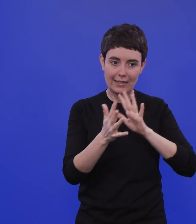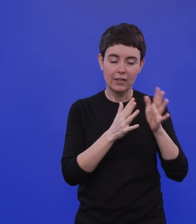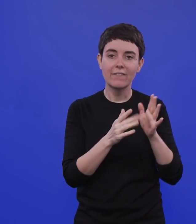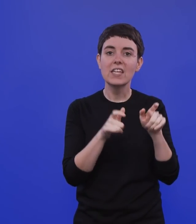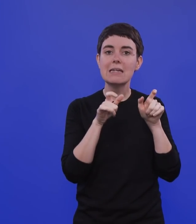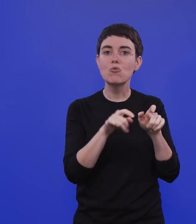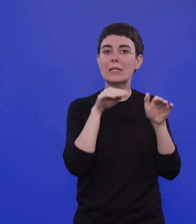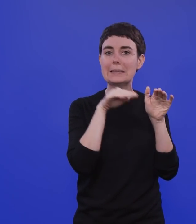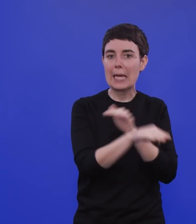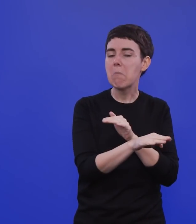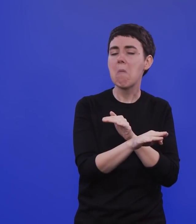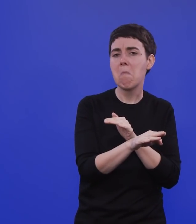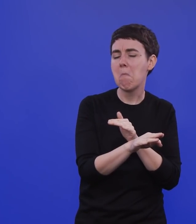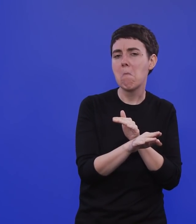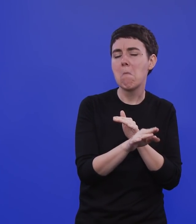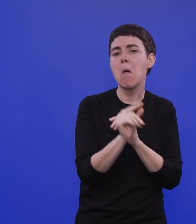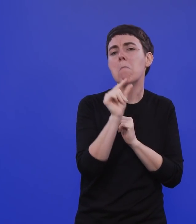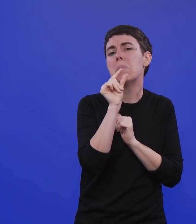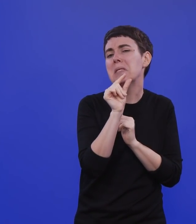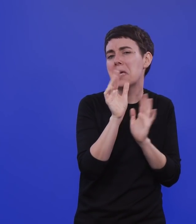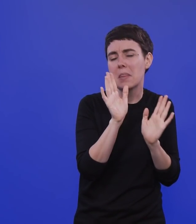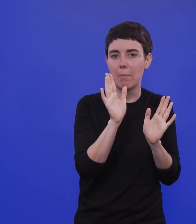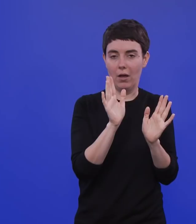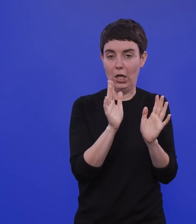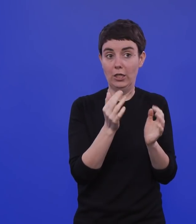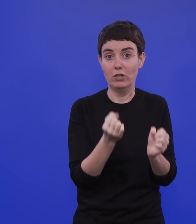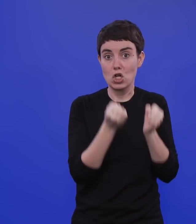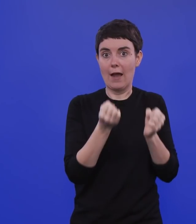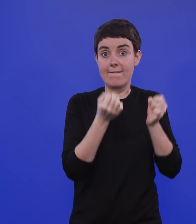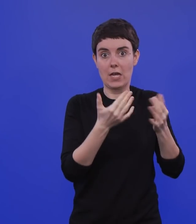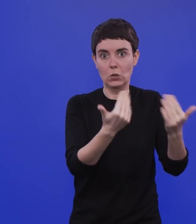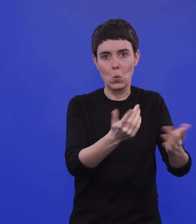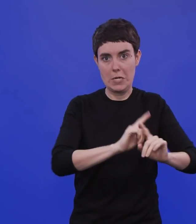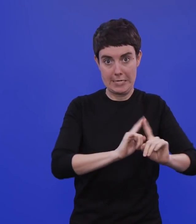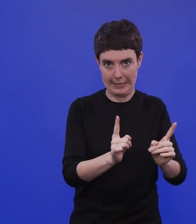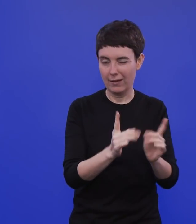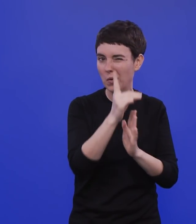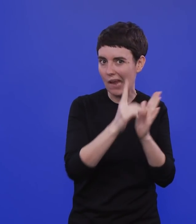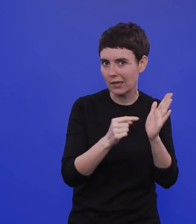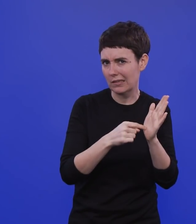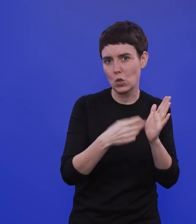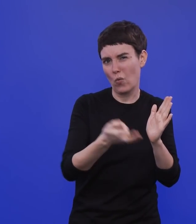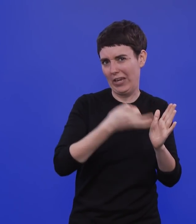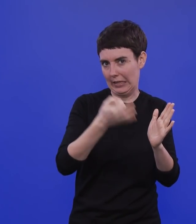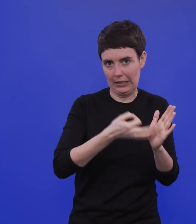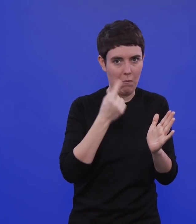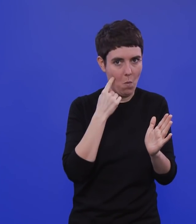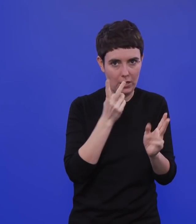-Escape, vielleicht ein bisschen, aber das ist im Moment nicht so gut zu erhärten. Es gibt da keine überzeugenden Daten dazu,